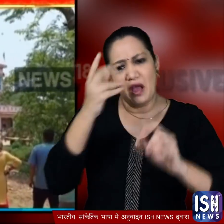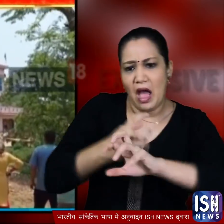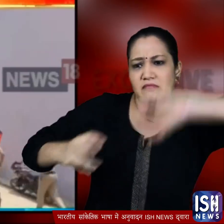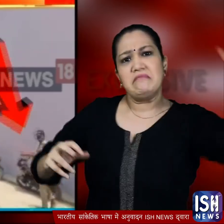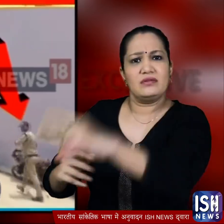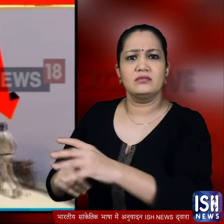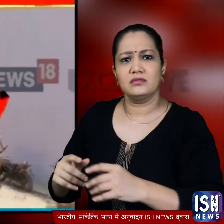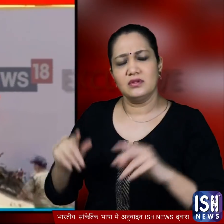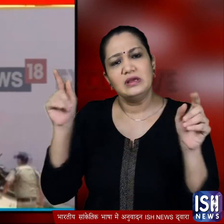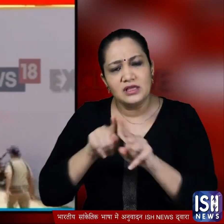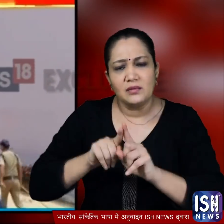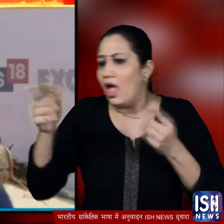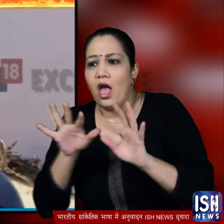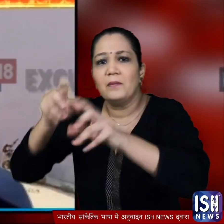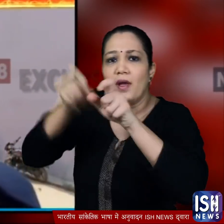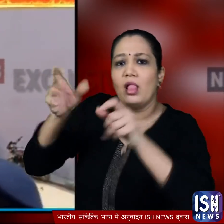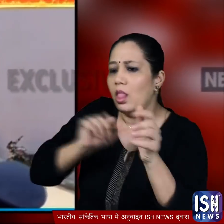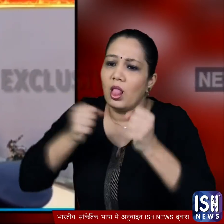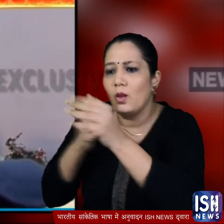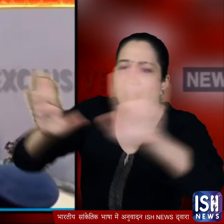फेंके जिससे बचने के लिए वो लोग इधर उधर भागने लगे लेकिन